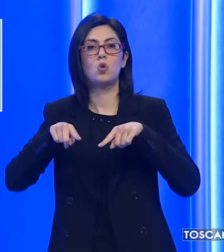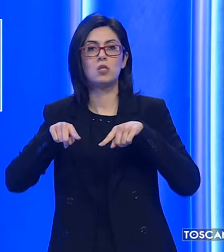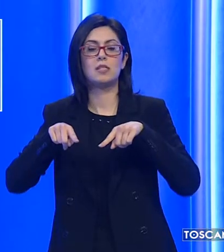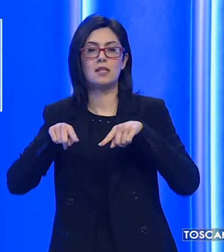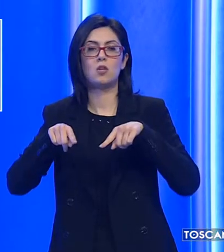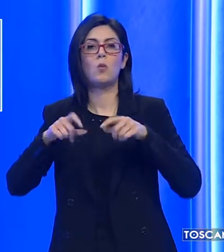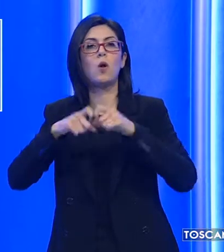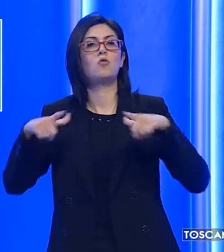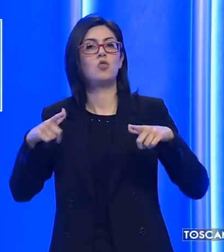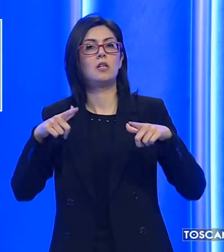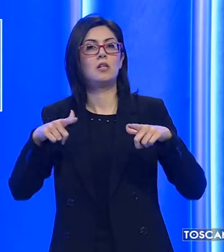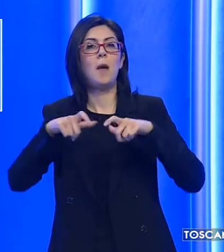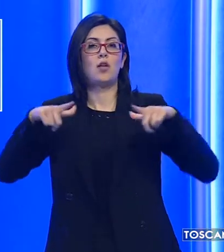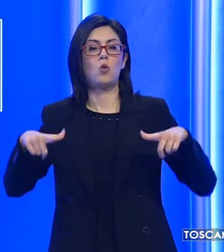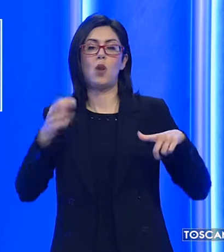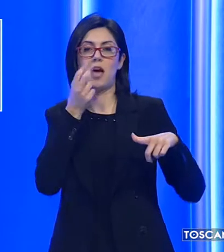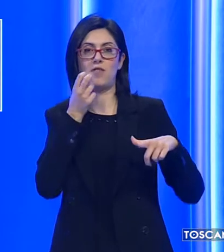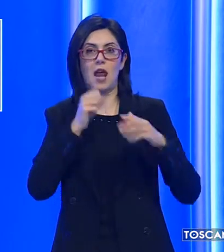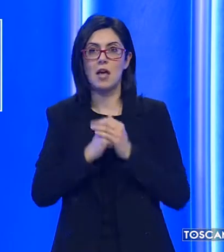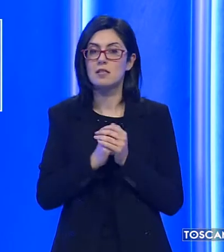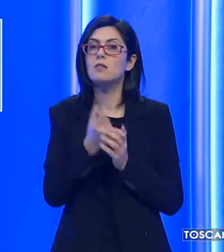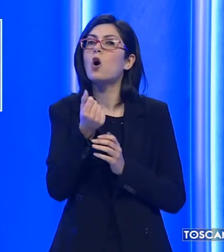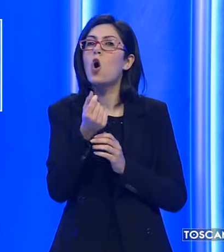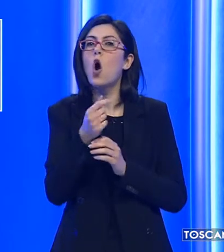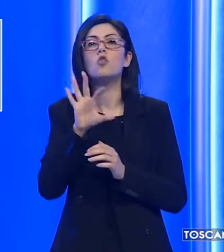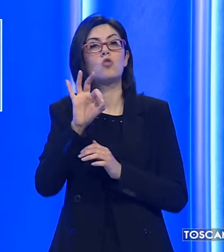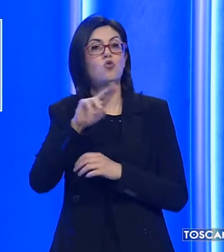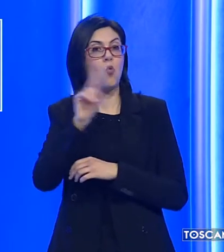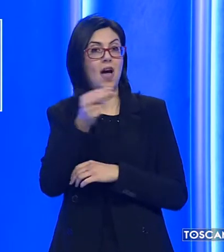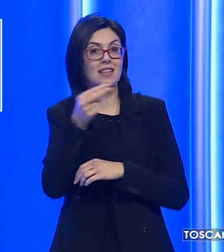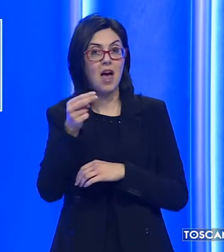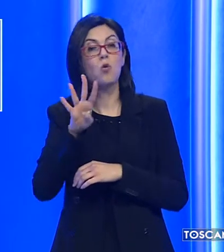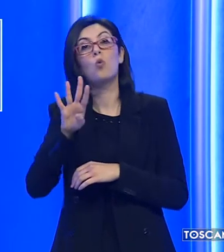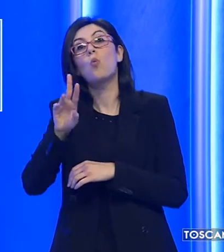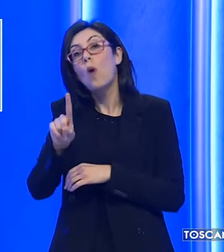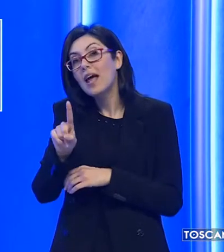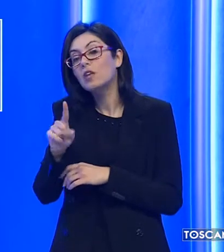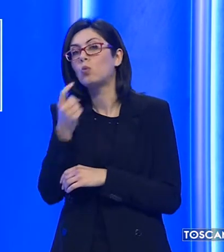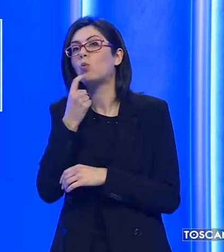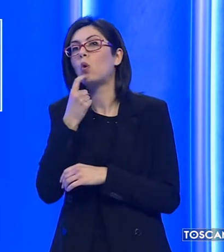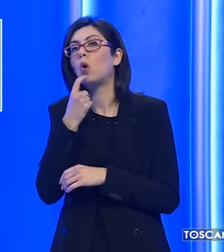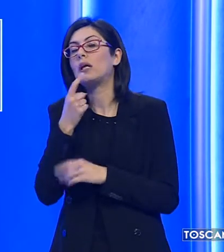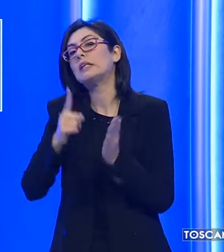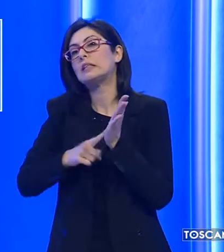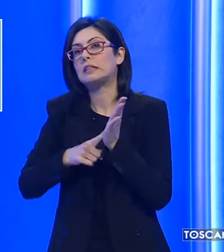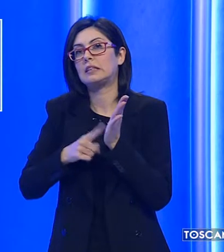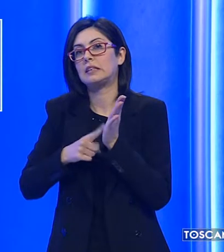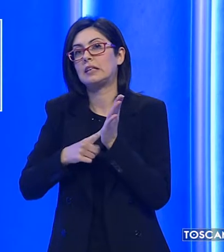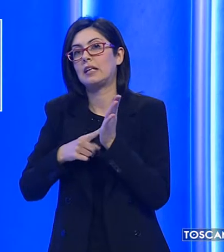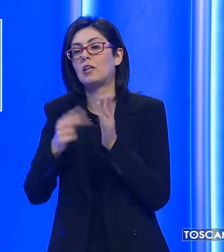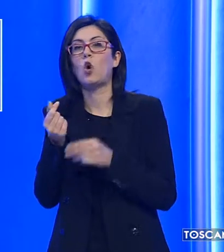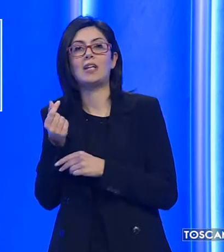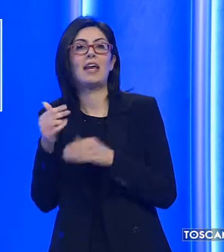città metropolitana di Firenze. Costerà 50,41 per chi ha diritto alla tariffa